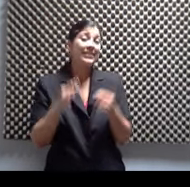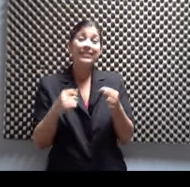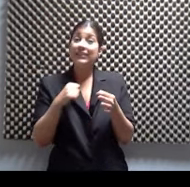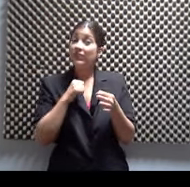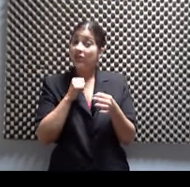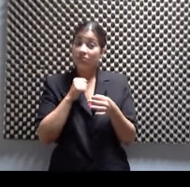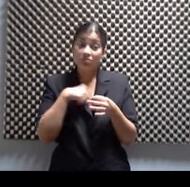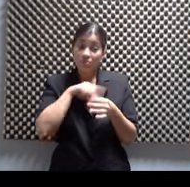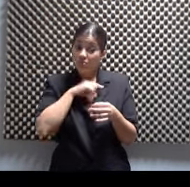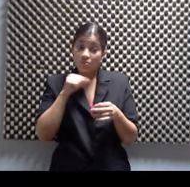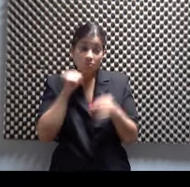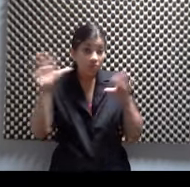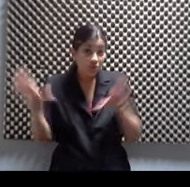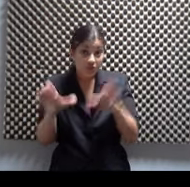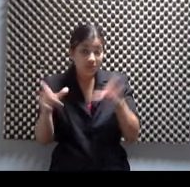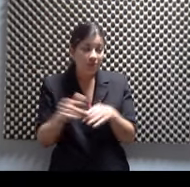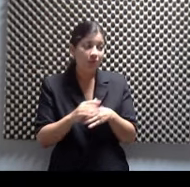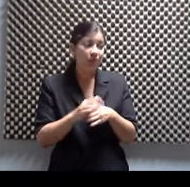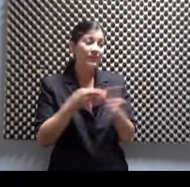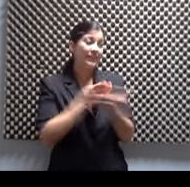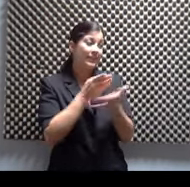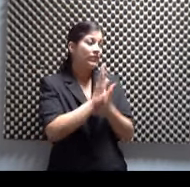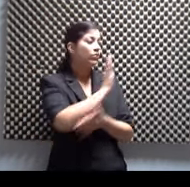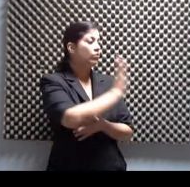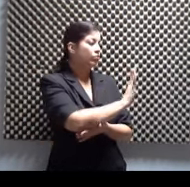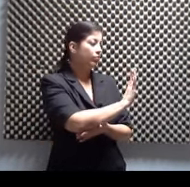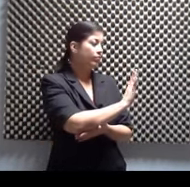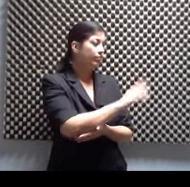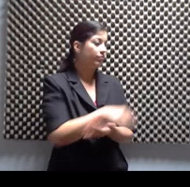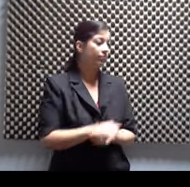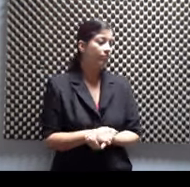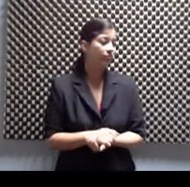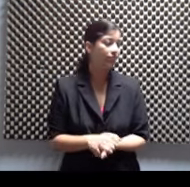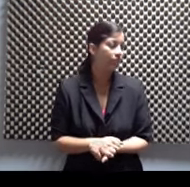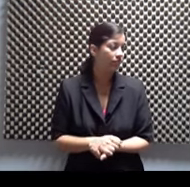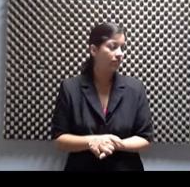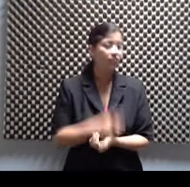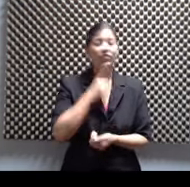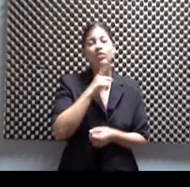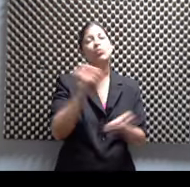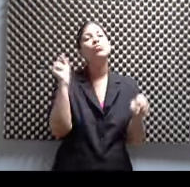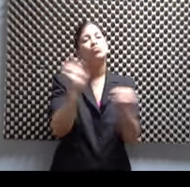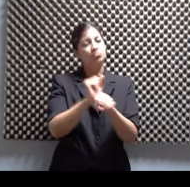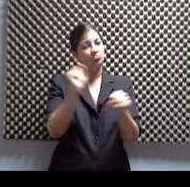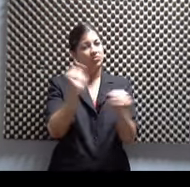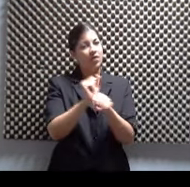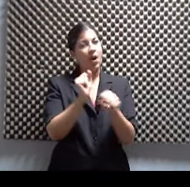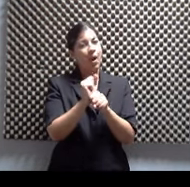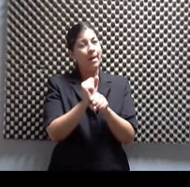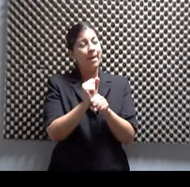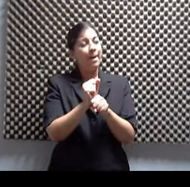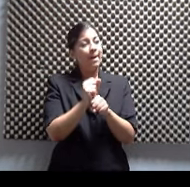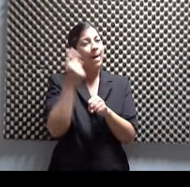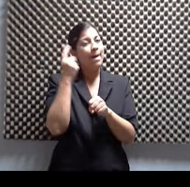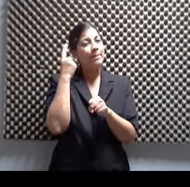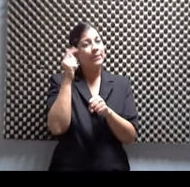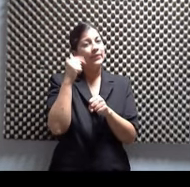los derechos de la pieza. Oh, ok. Obviamente la obra la había escrito yo, pero era como un work for hire. Era que ellos me estaban contratando para escribirla, para ellos